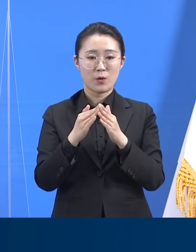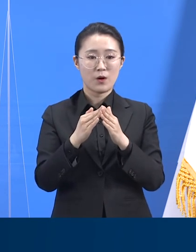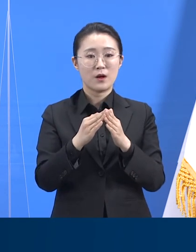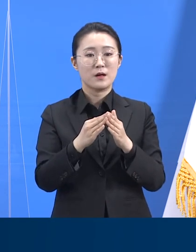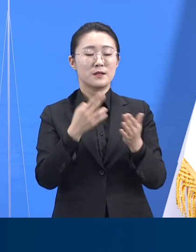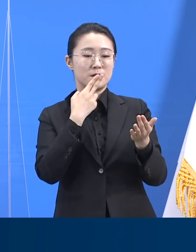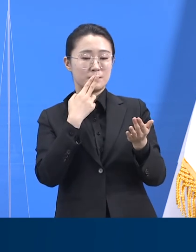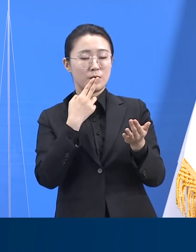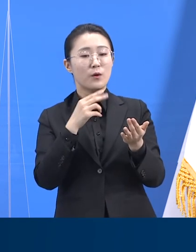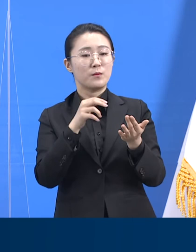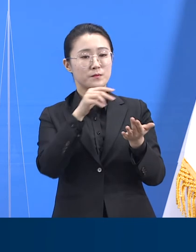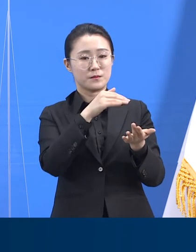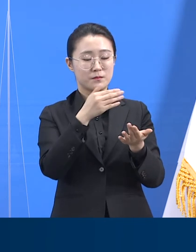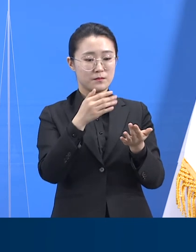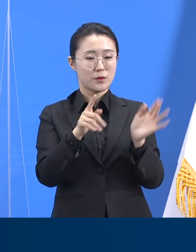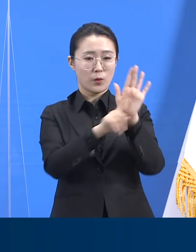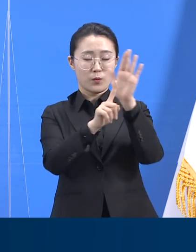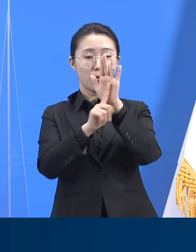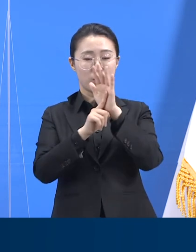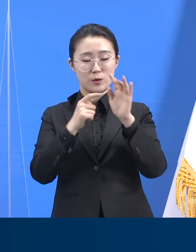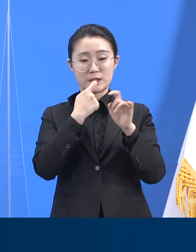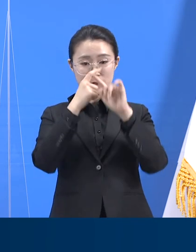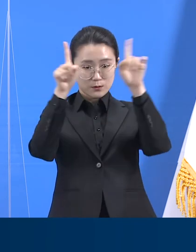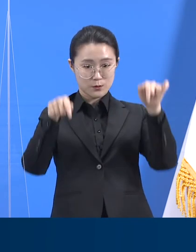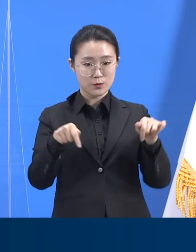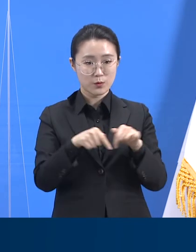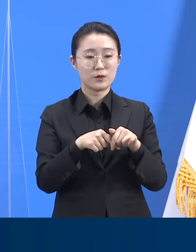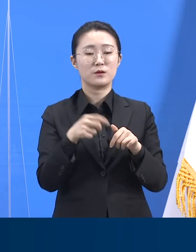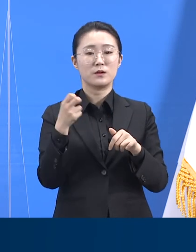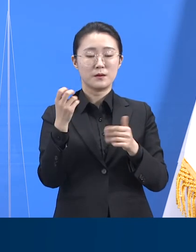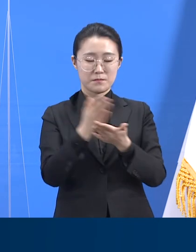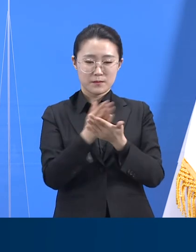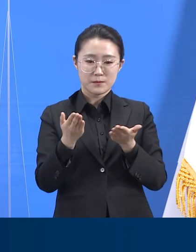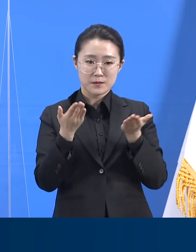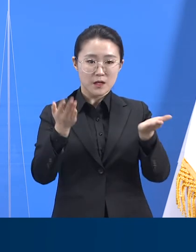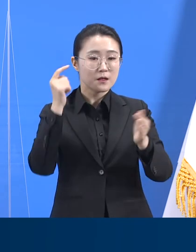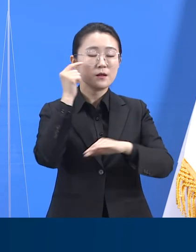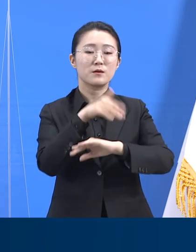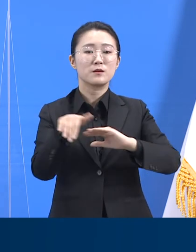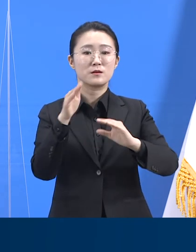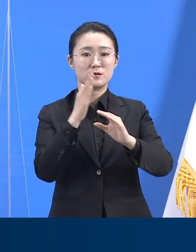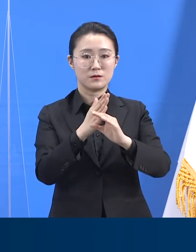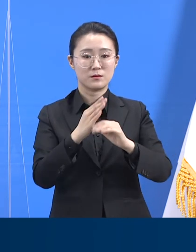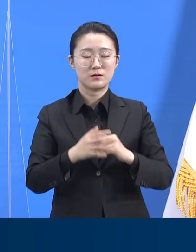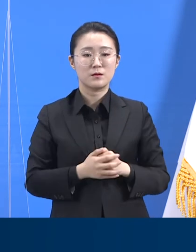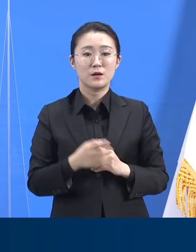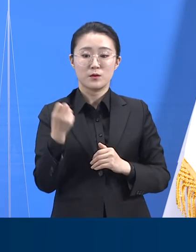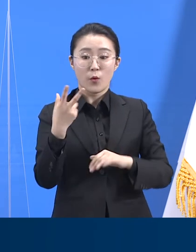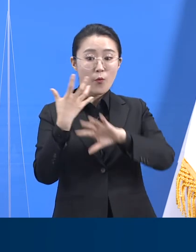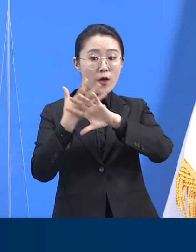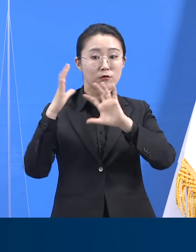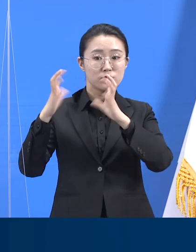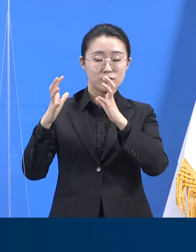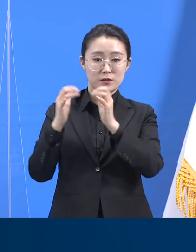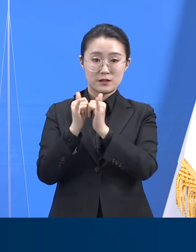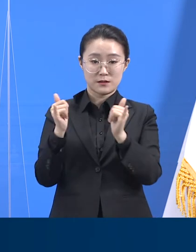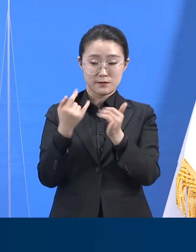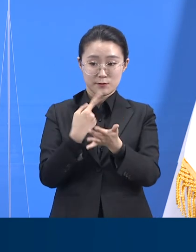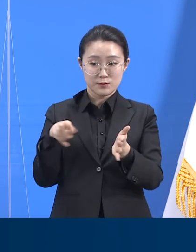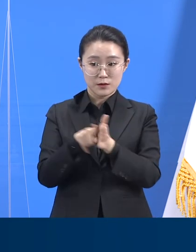배포합니다. 특히 외국인 커뮤니티에 배포될 포스터와 전단지는 영어, 중국어,